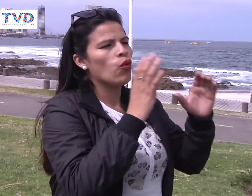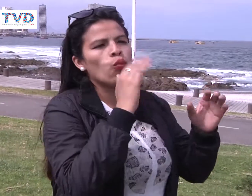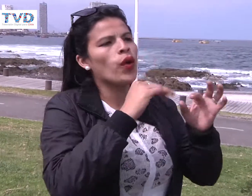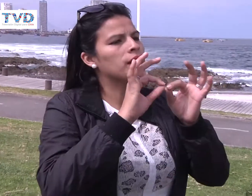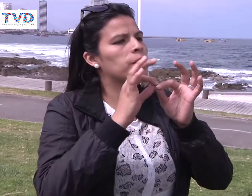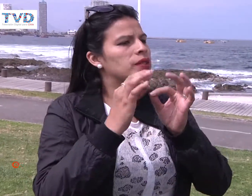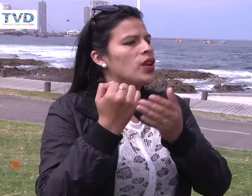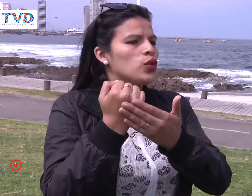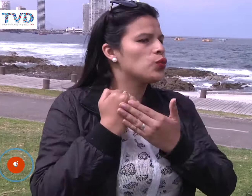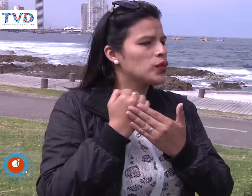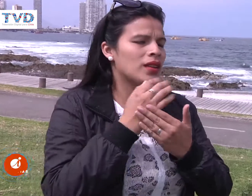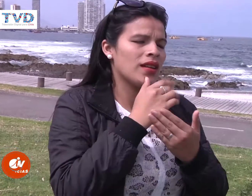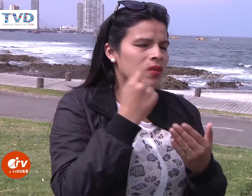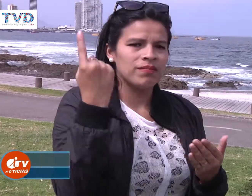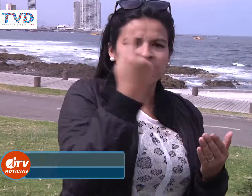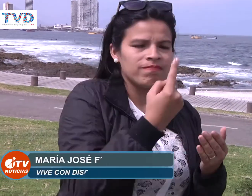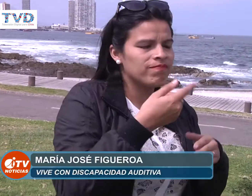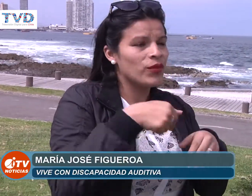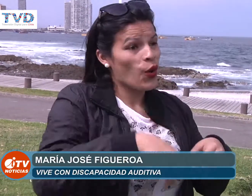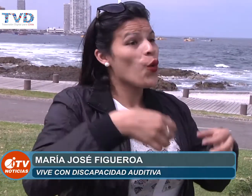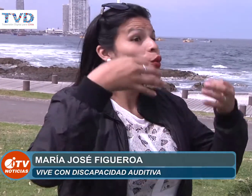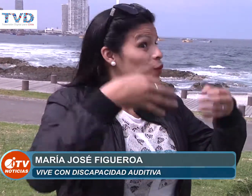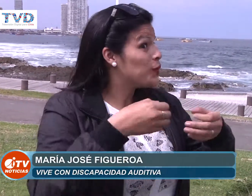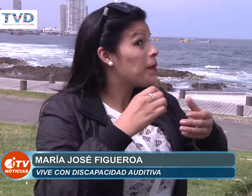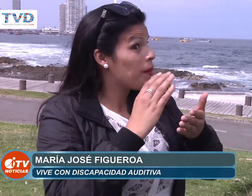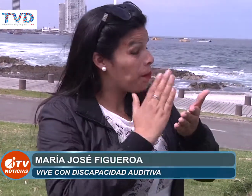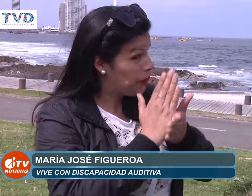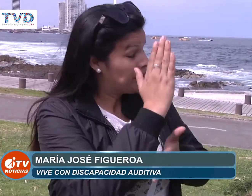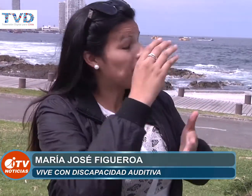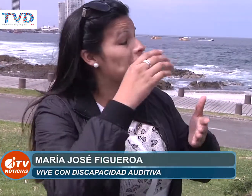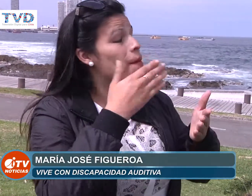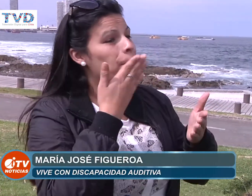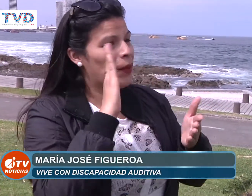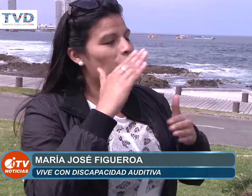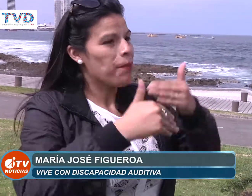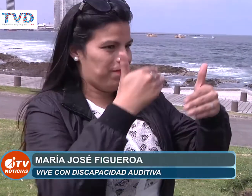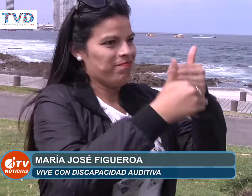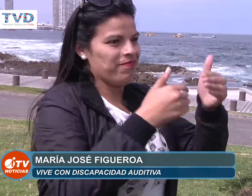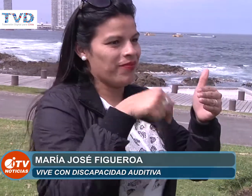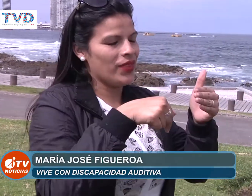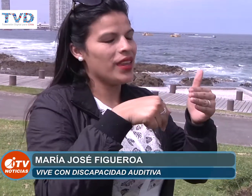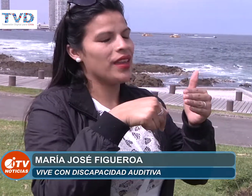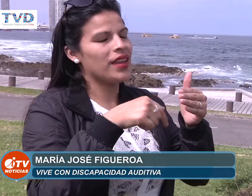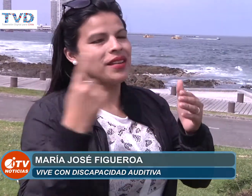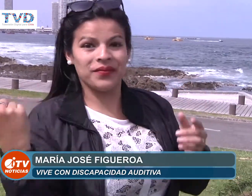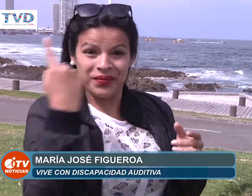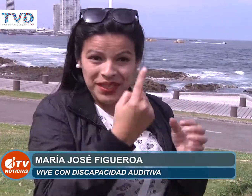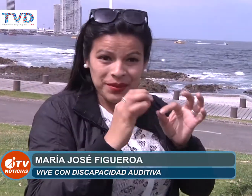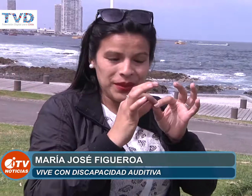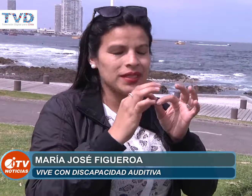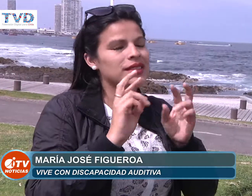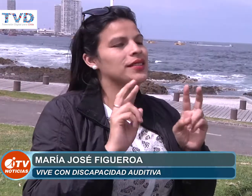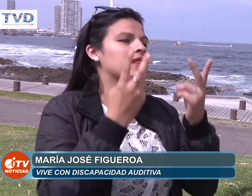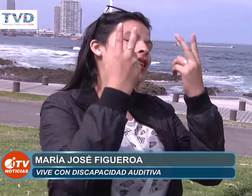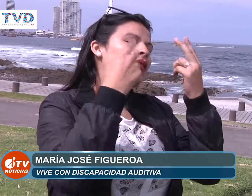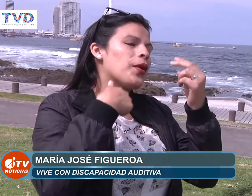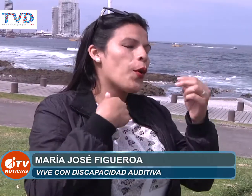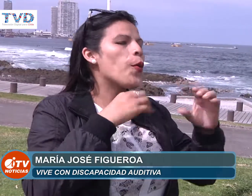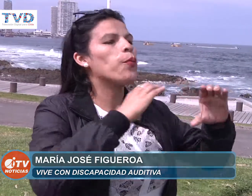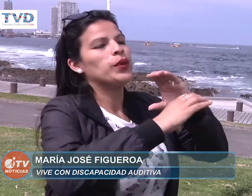comunicarse porque no hay intérprete que nos puedan ayudar. Por ejemplo, justo comenzamos mejor para ir avanzando y tener intérprete. Nos